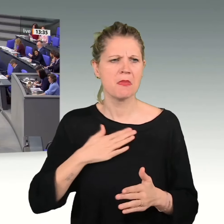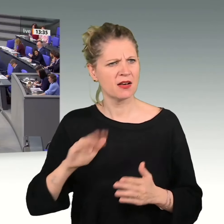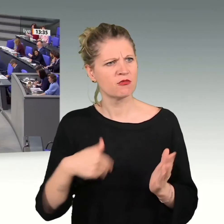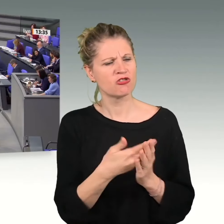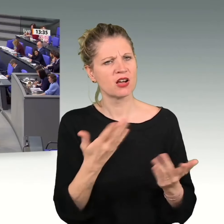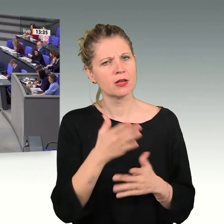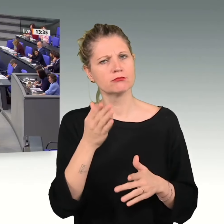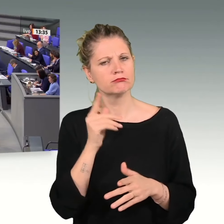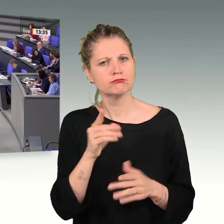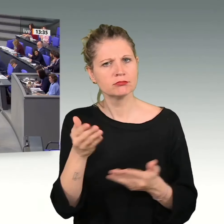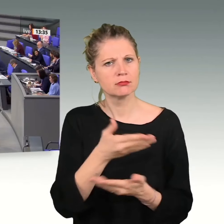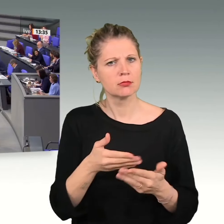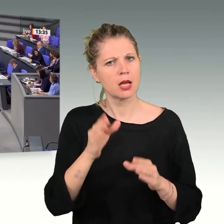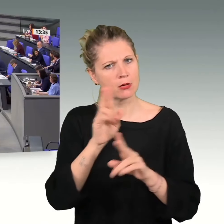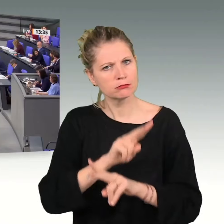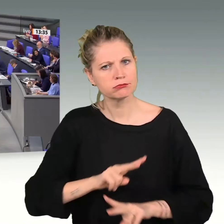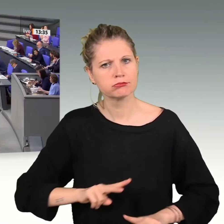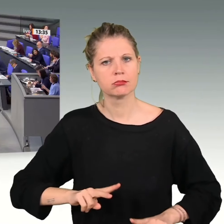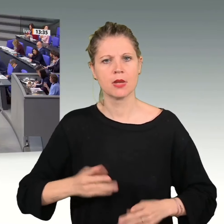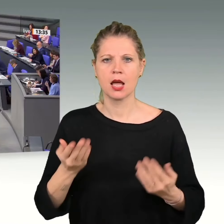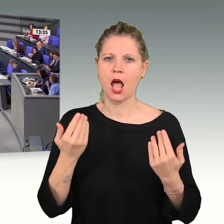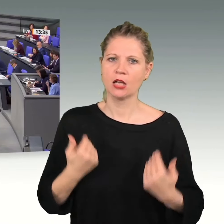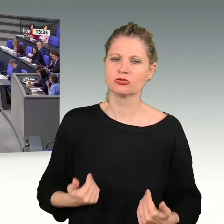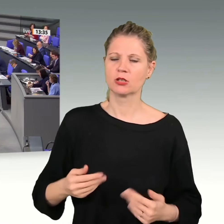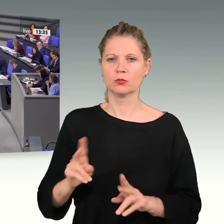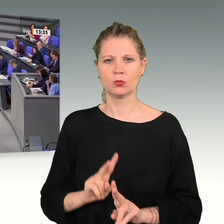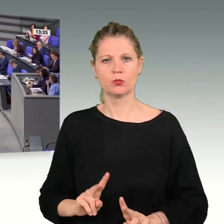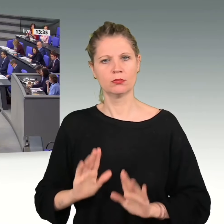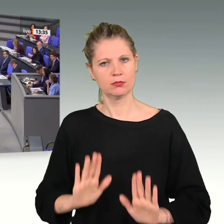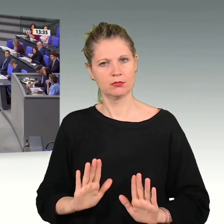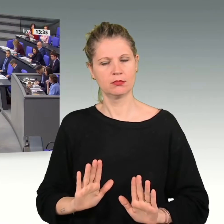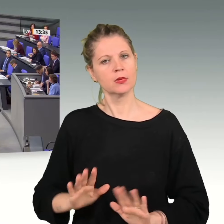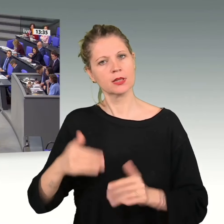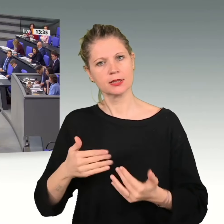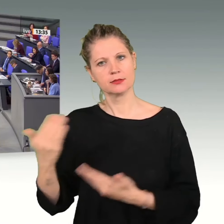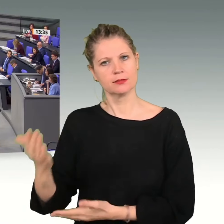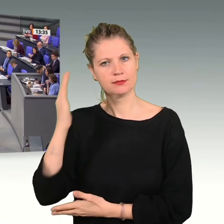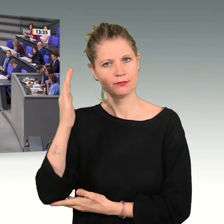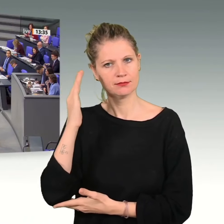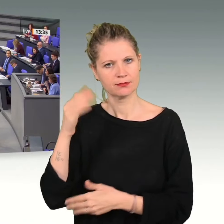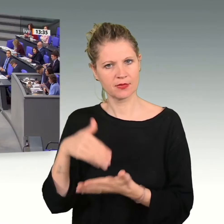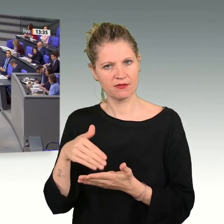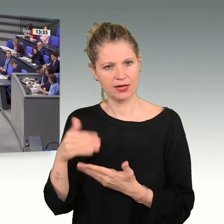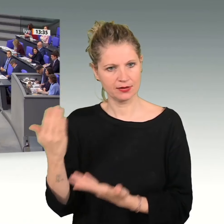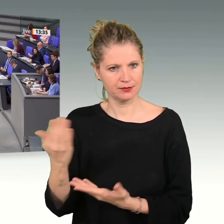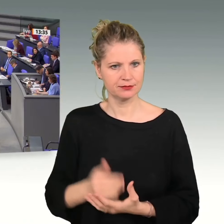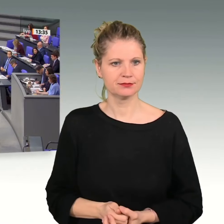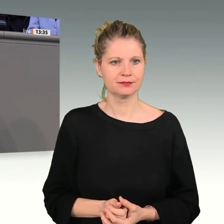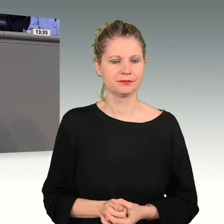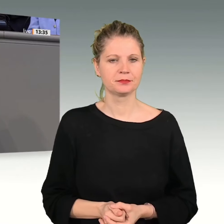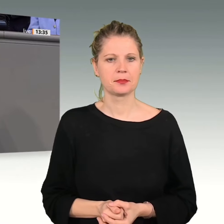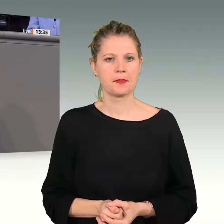Ruhe in die Debatte und ein bisschen Anstand für die Debatte. Frau Henneberger, Sie haben das Wort. Da scheine ich wohl einen Nerv getroffen zu haben.